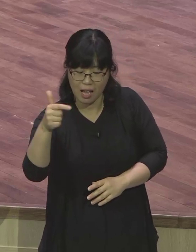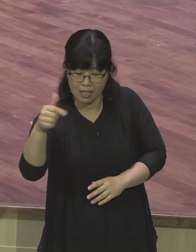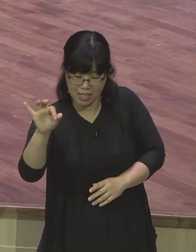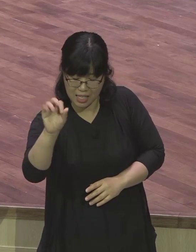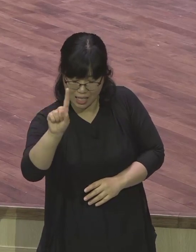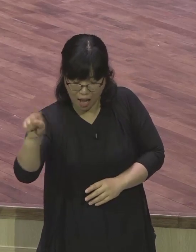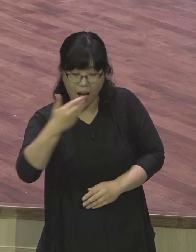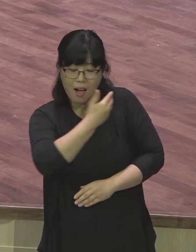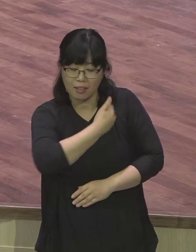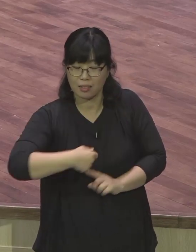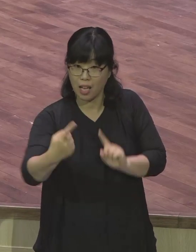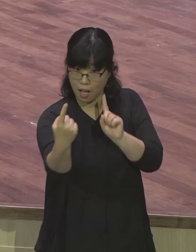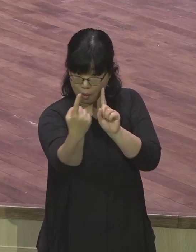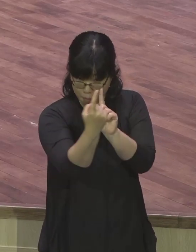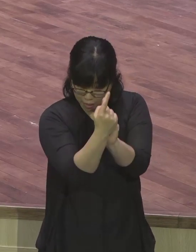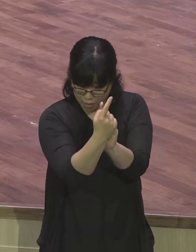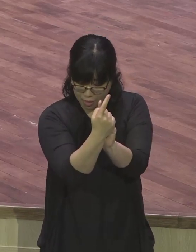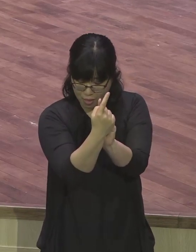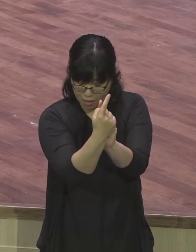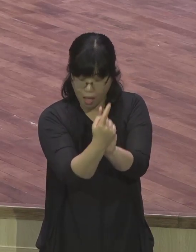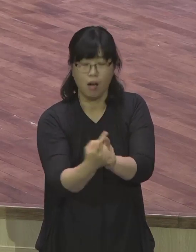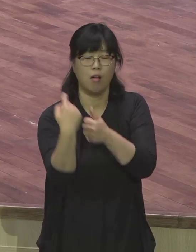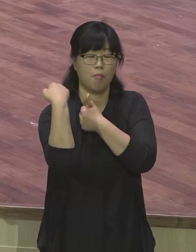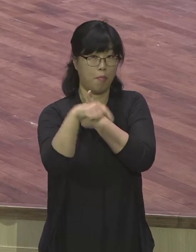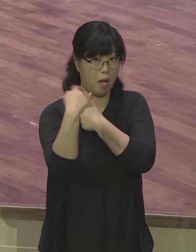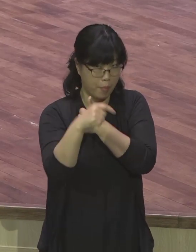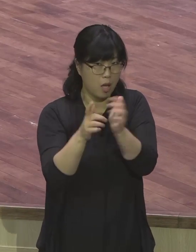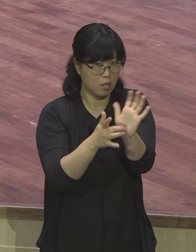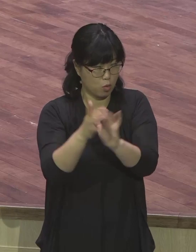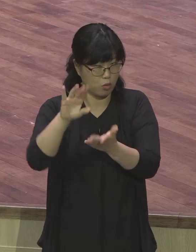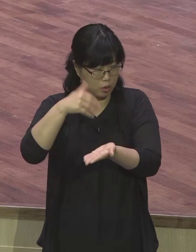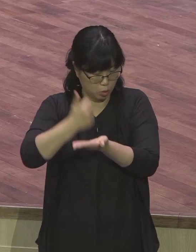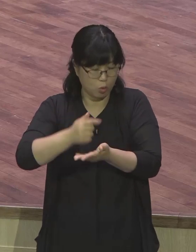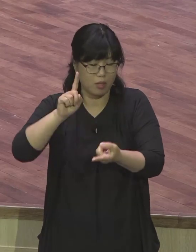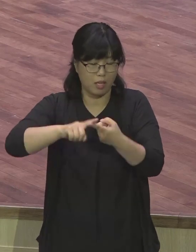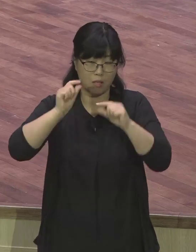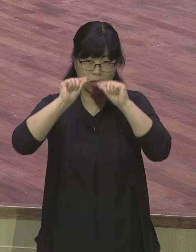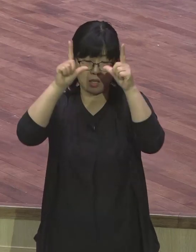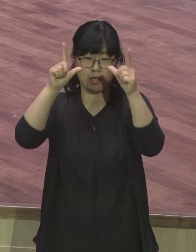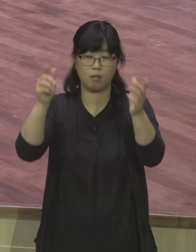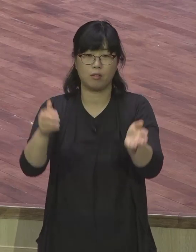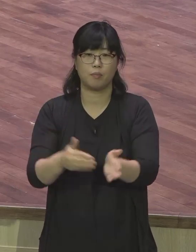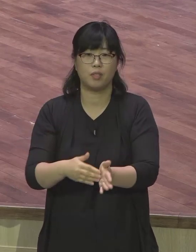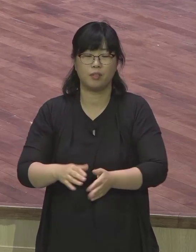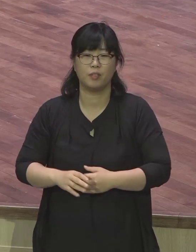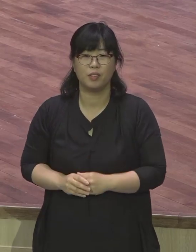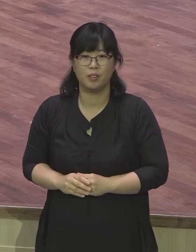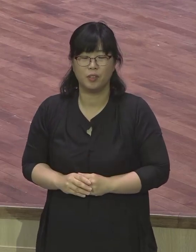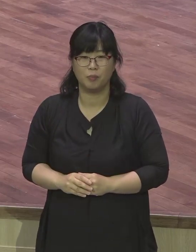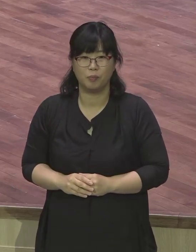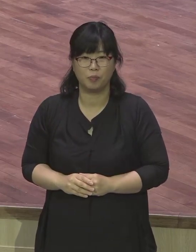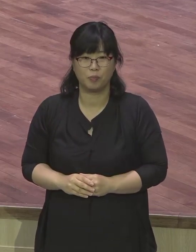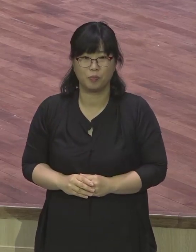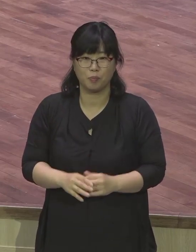그 후에 바울은 즉시로 각 회당에 들어가서 예수님이 하나님의 아들이시고